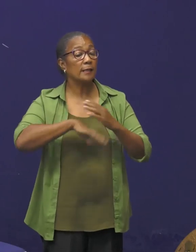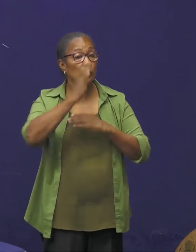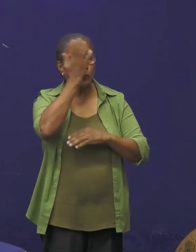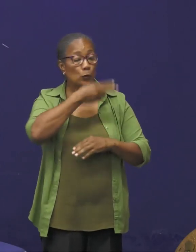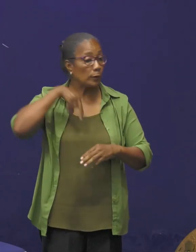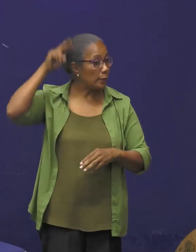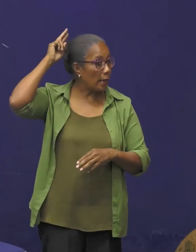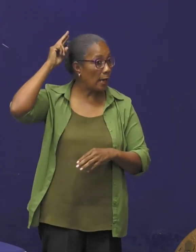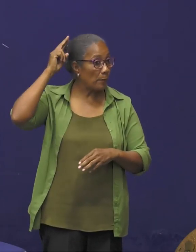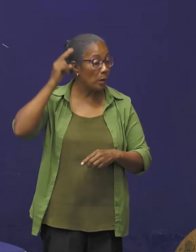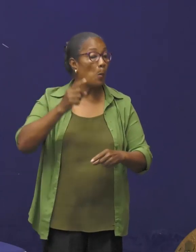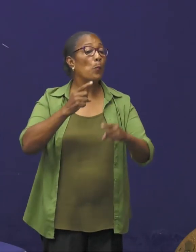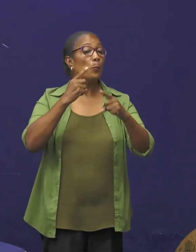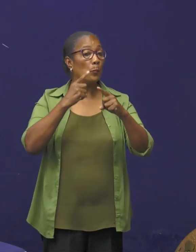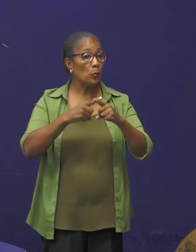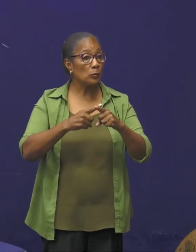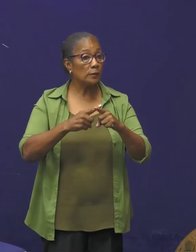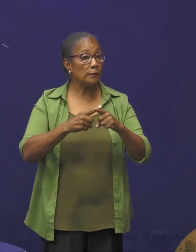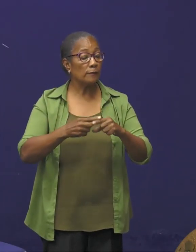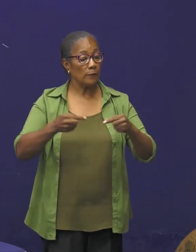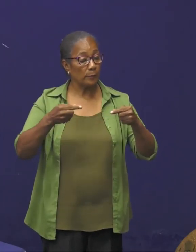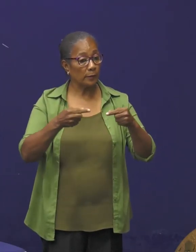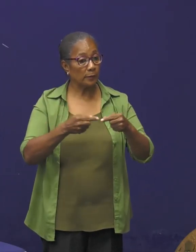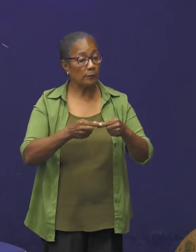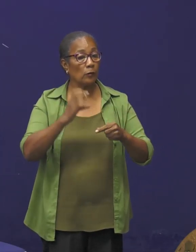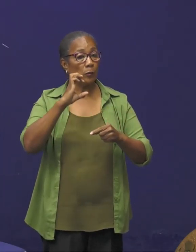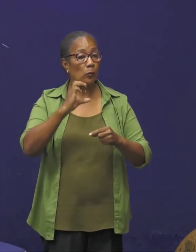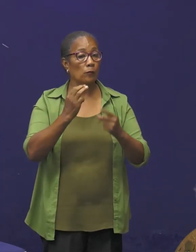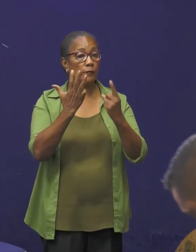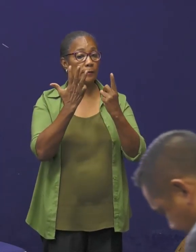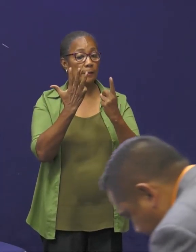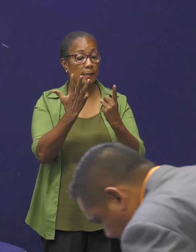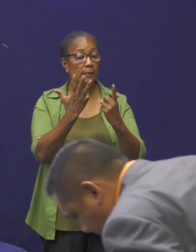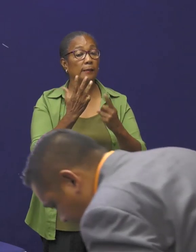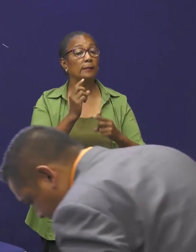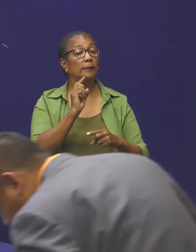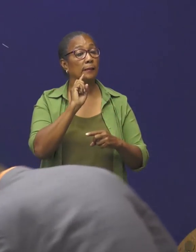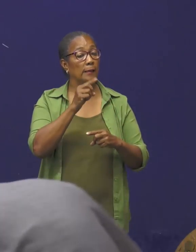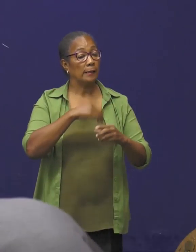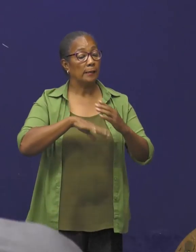positief heeft getest op COVID-19 al daar.